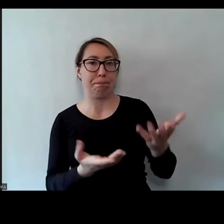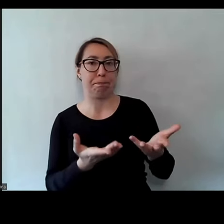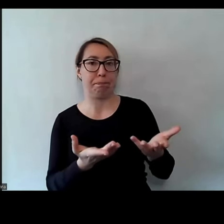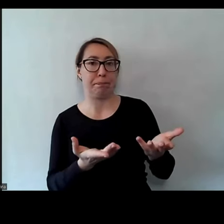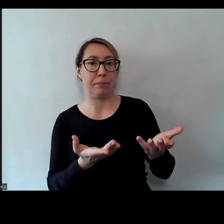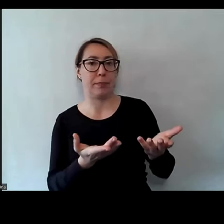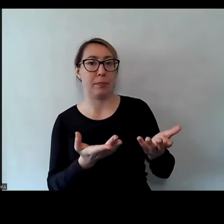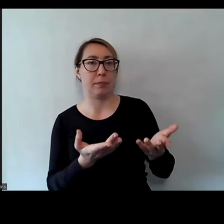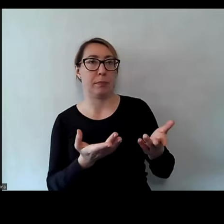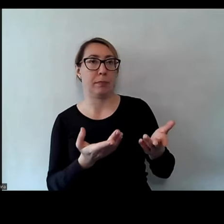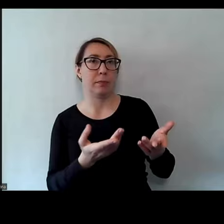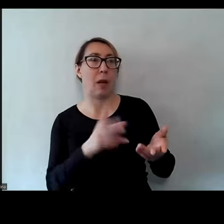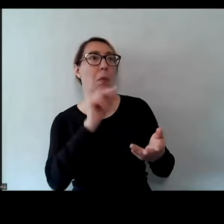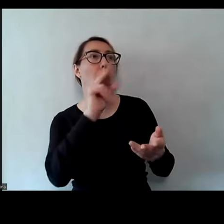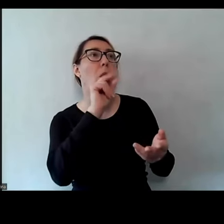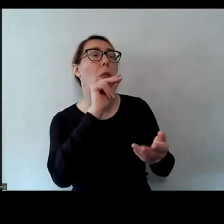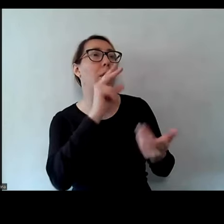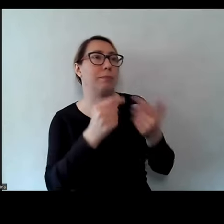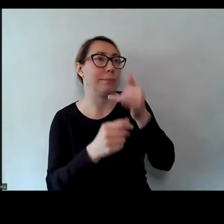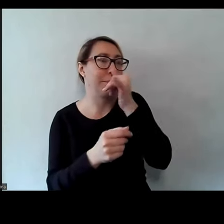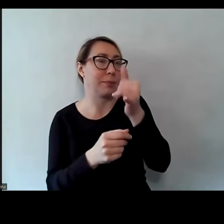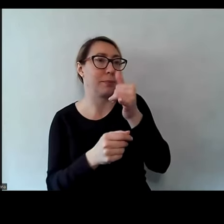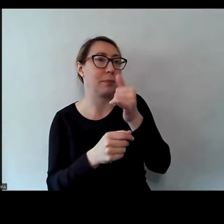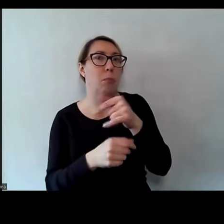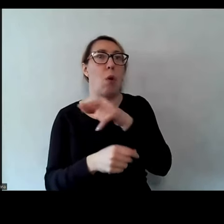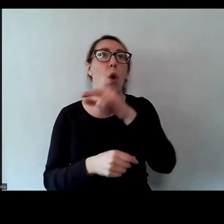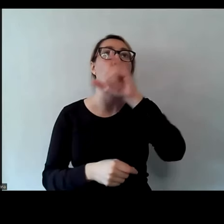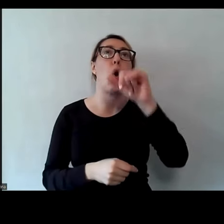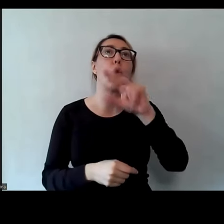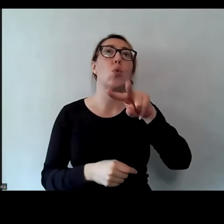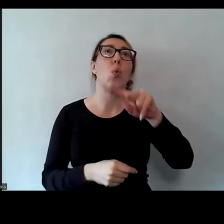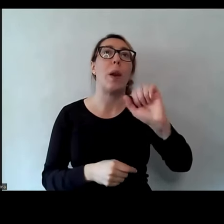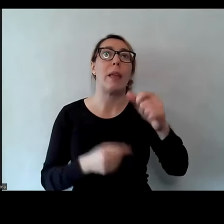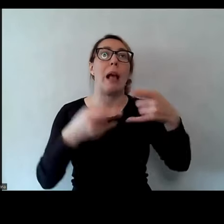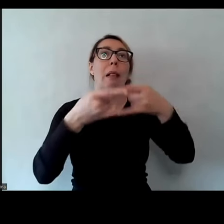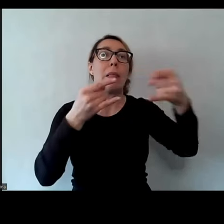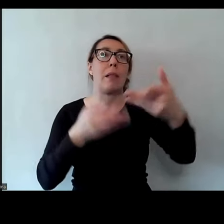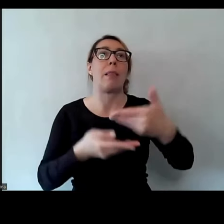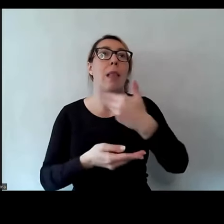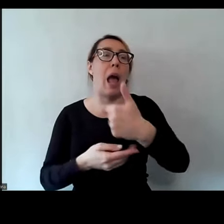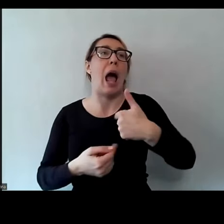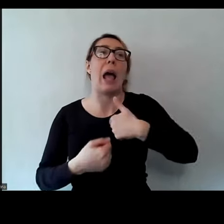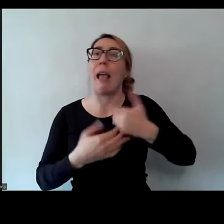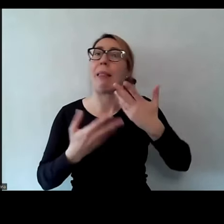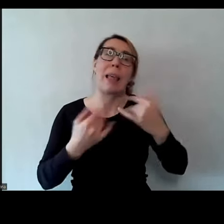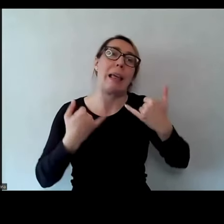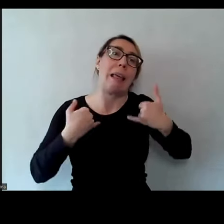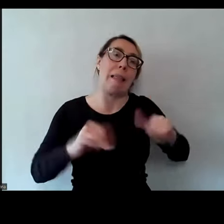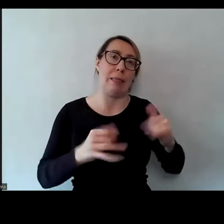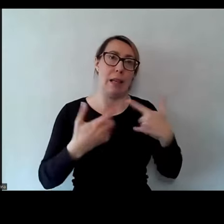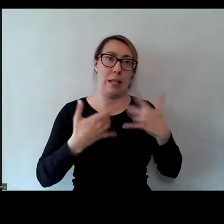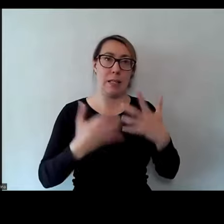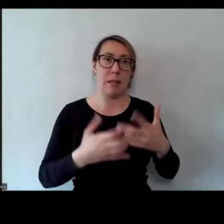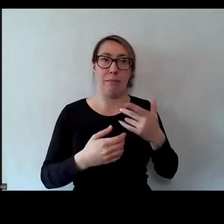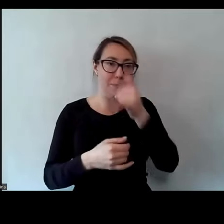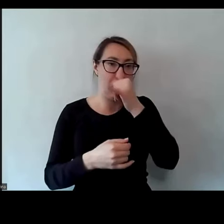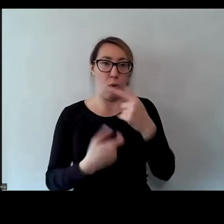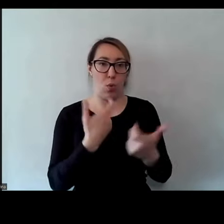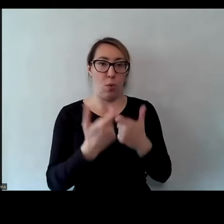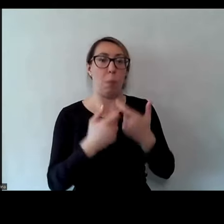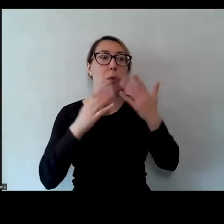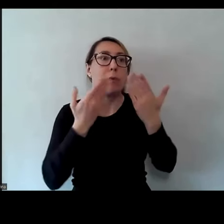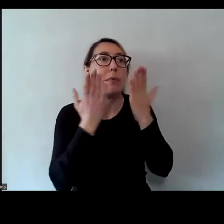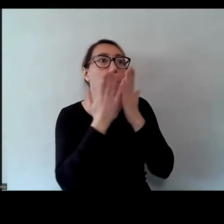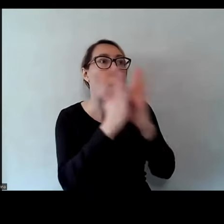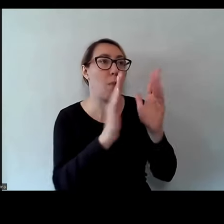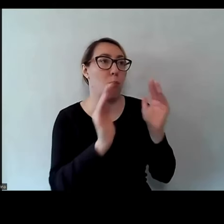bo tam Julia dostała grześka, ale ja bym chciał jednak banty. Ona nie może tego zrobić, ona może pokazać,